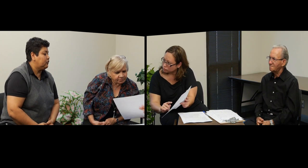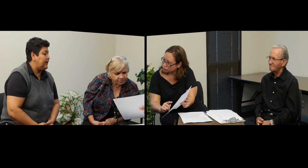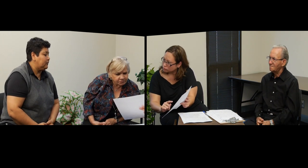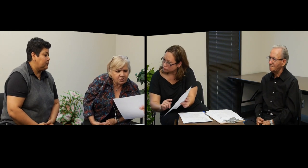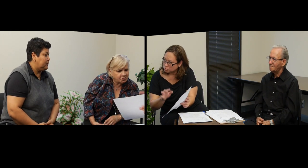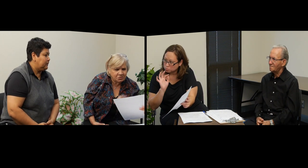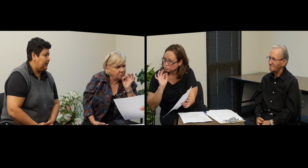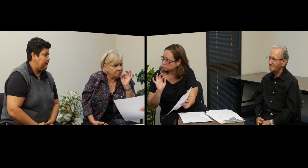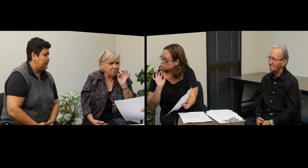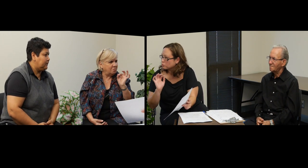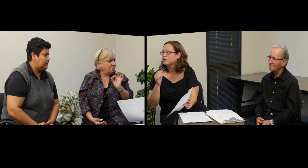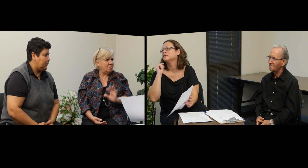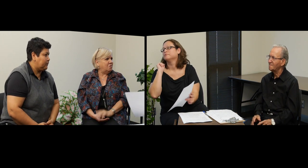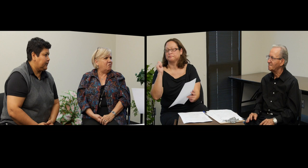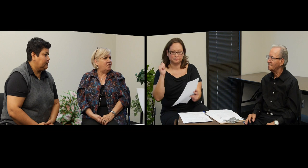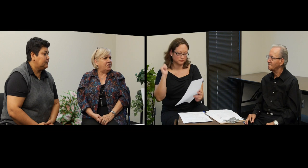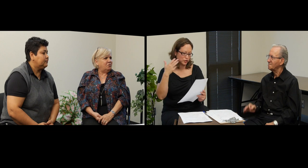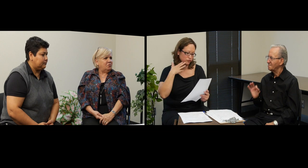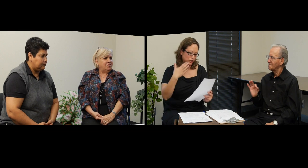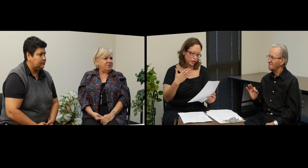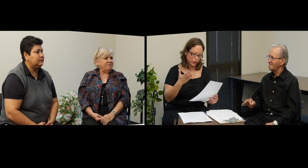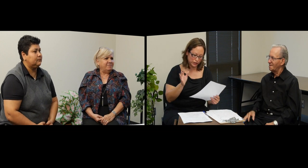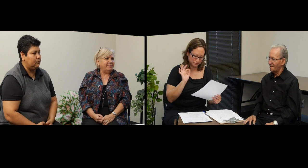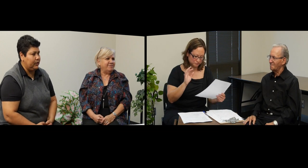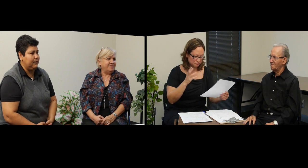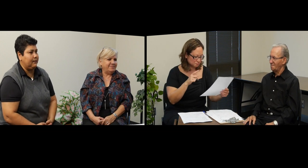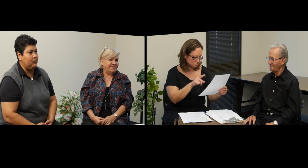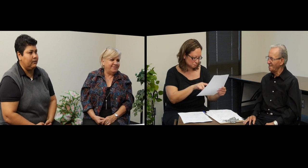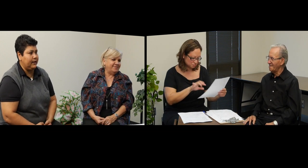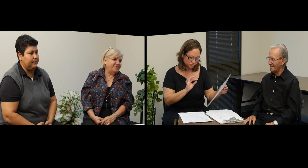los datos. Sí. ¿Está correcto? Perfecto. Muy bien. Muy bien.